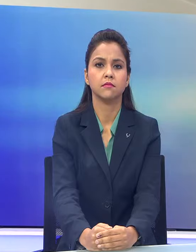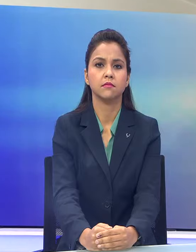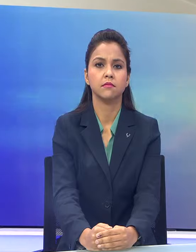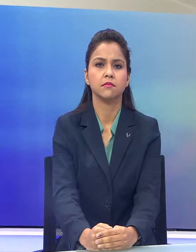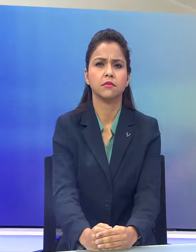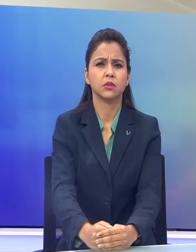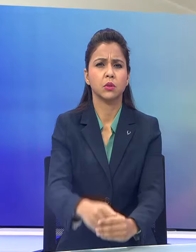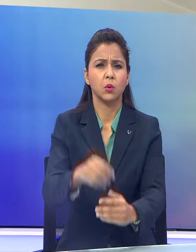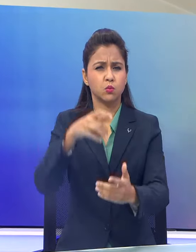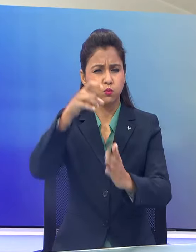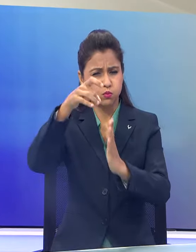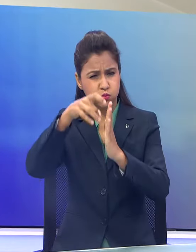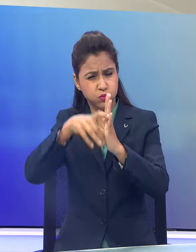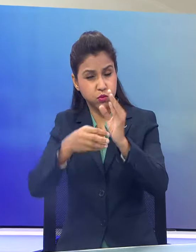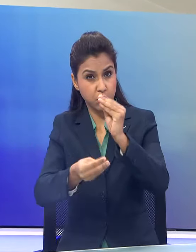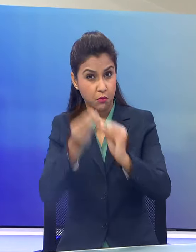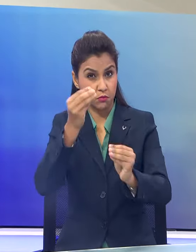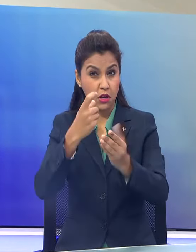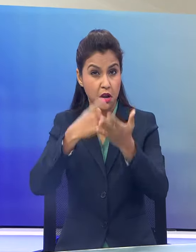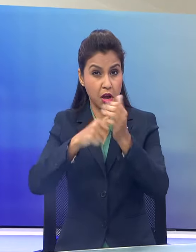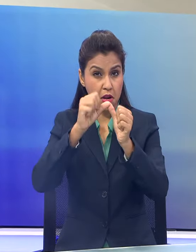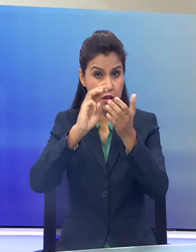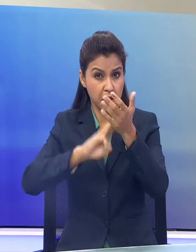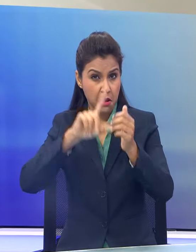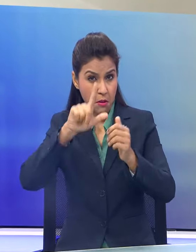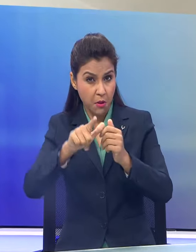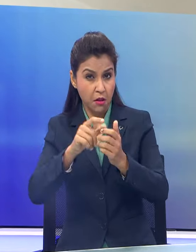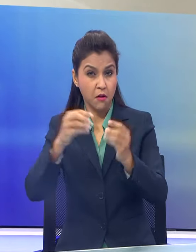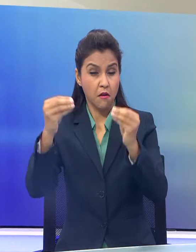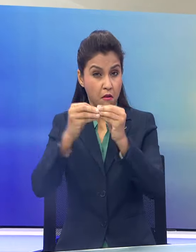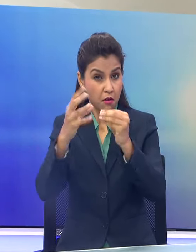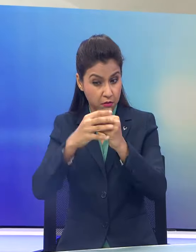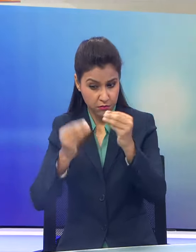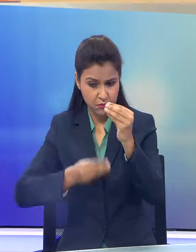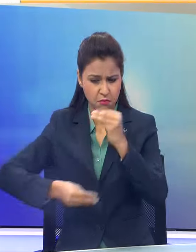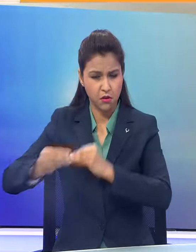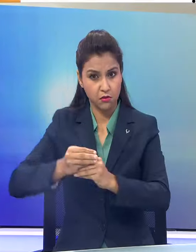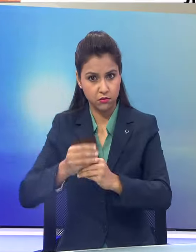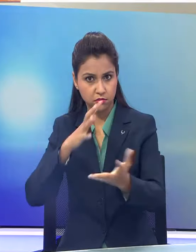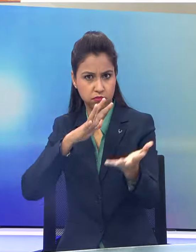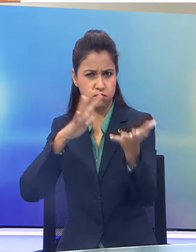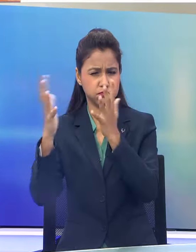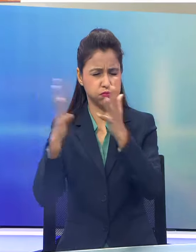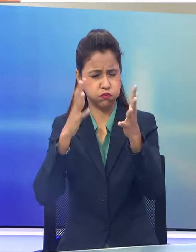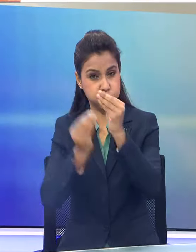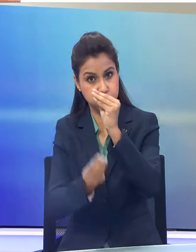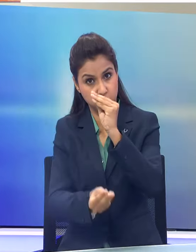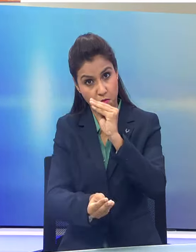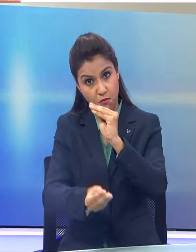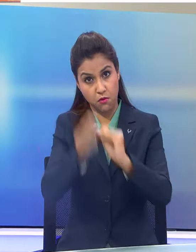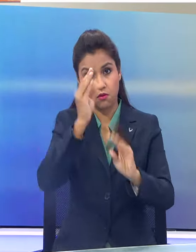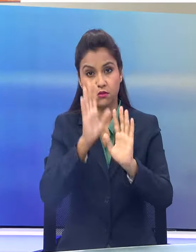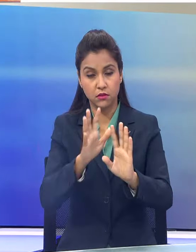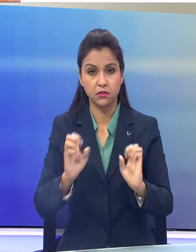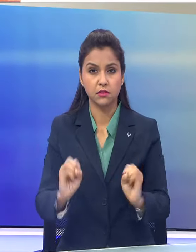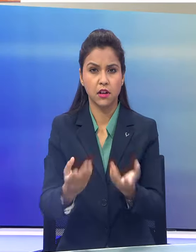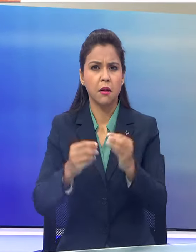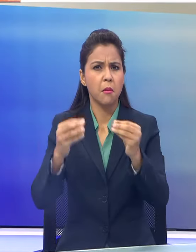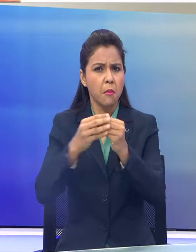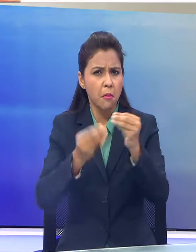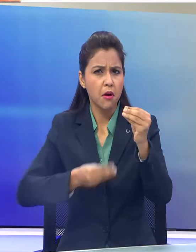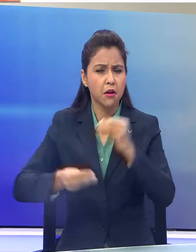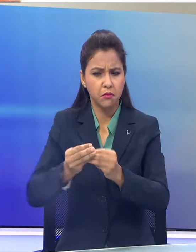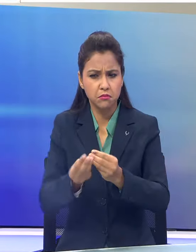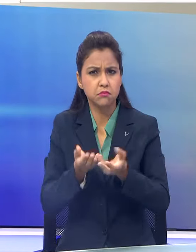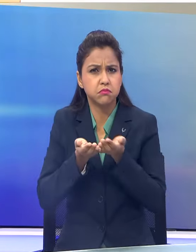गंभीर चकरवाती तूफान रेमल ने अब पश्चिब बंगाल में अपने तेवर दिखाना शुरू कर दिया है बंगाल के तठी